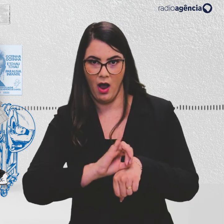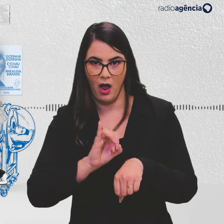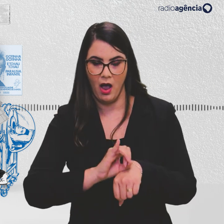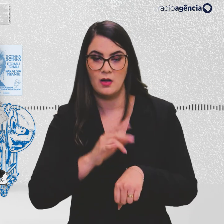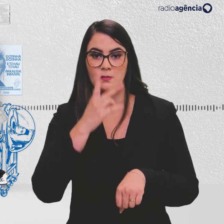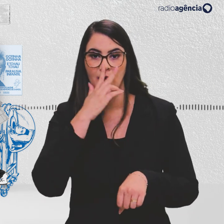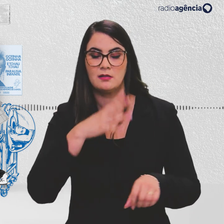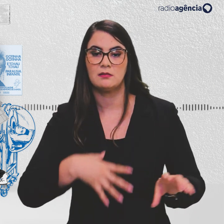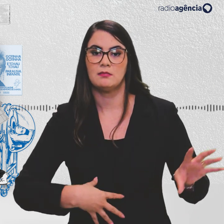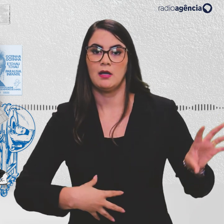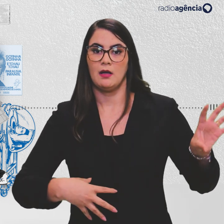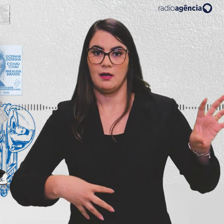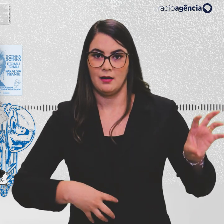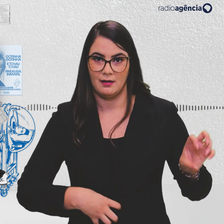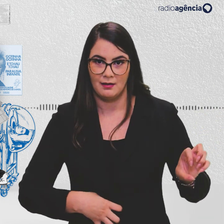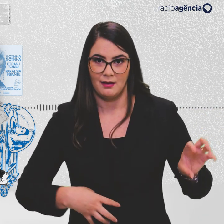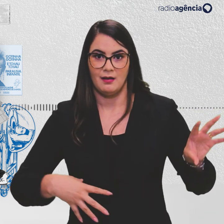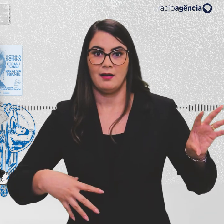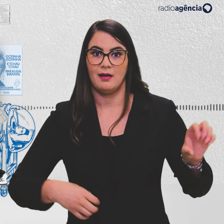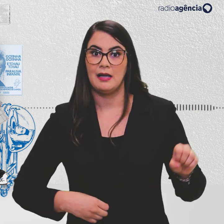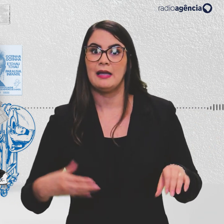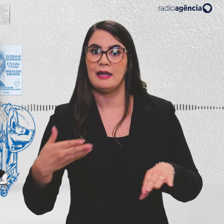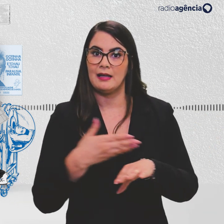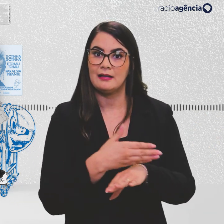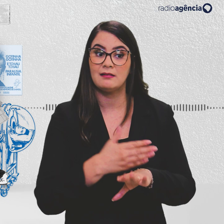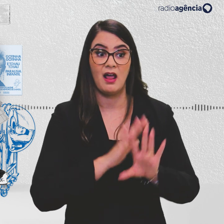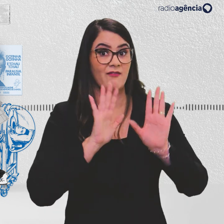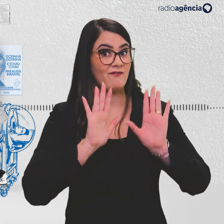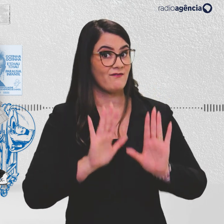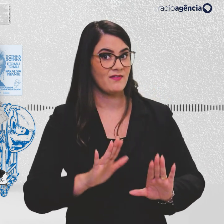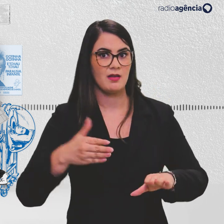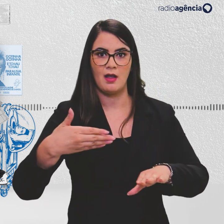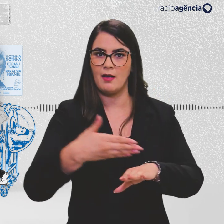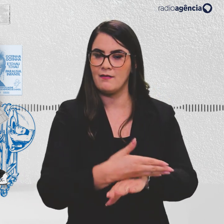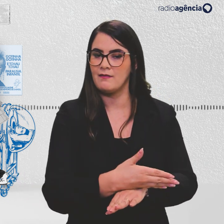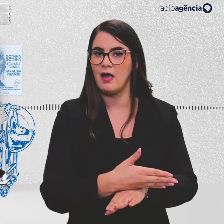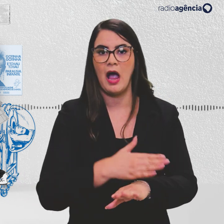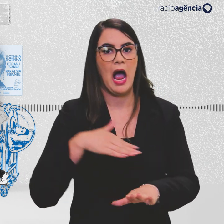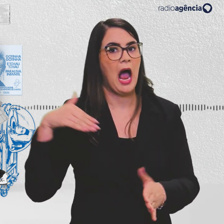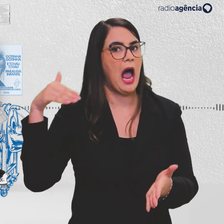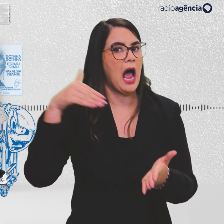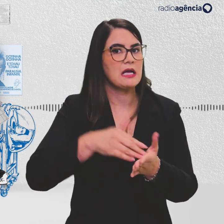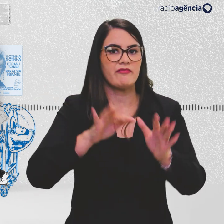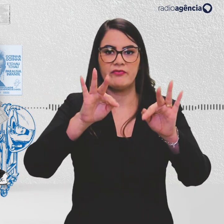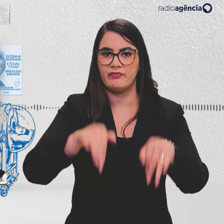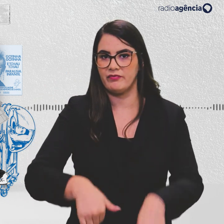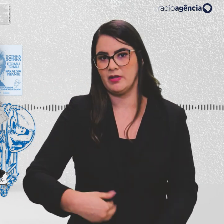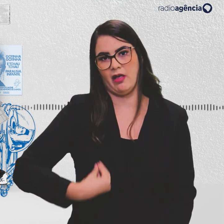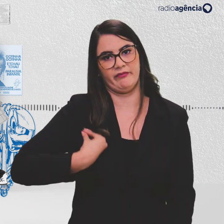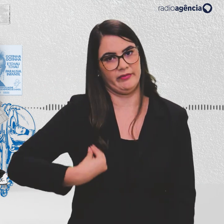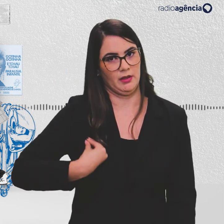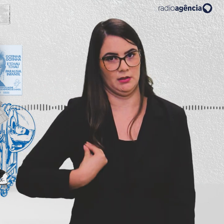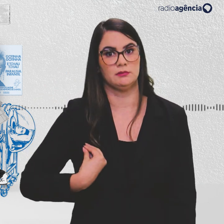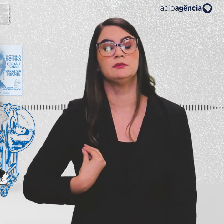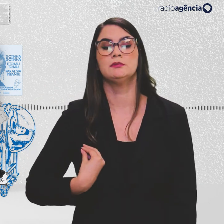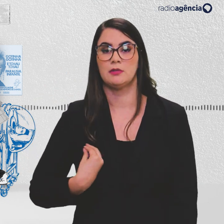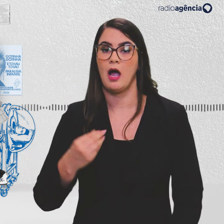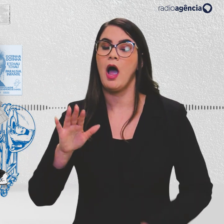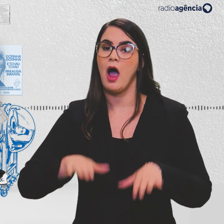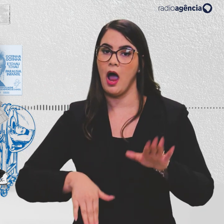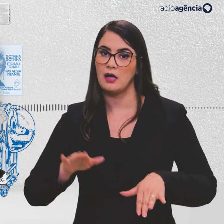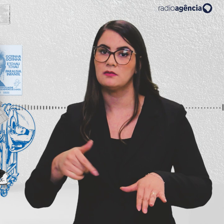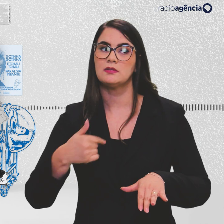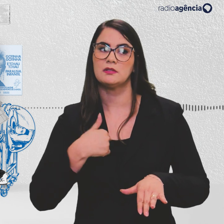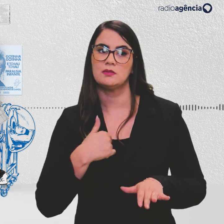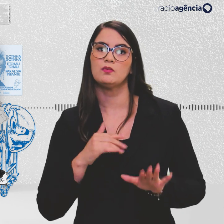crianças artificialmente, elas entraram para ficar lá dentro até o resto da vida. Eu ainda tive a ocasião de